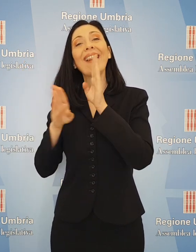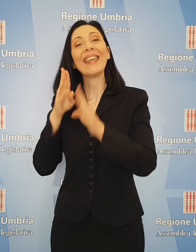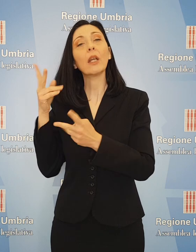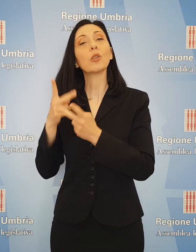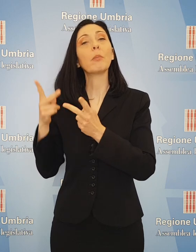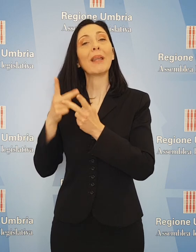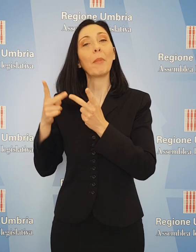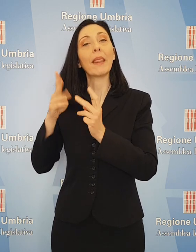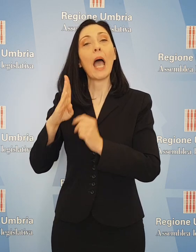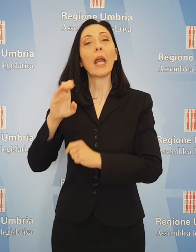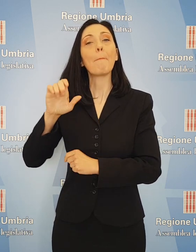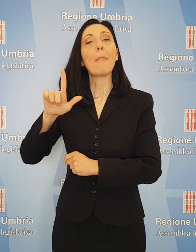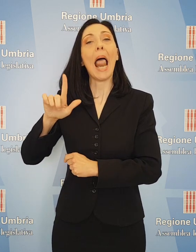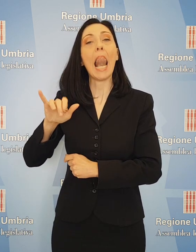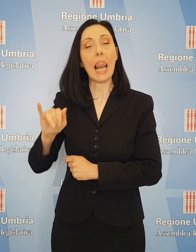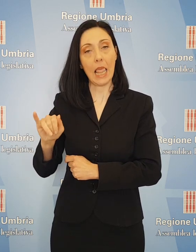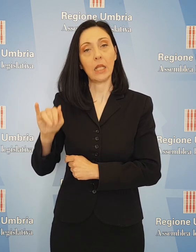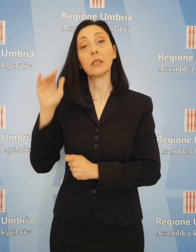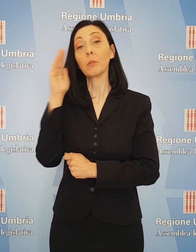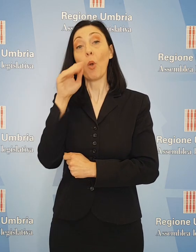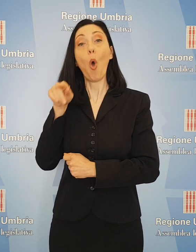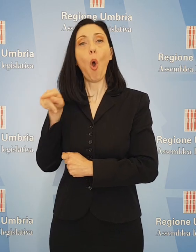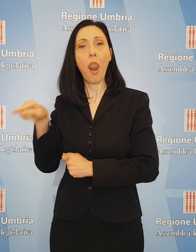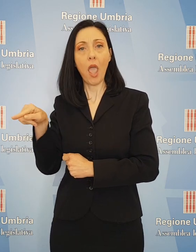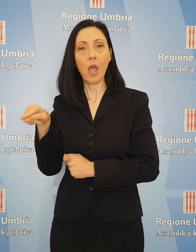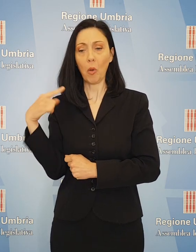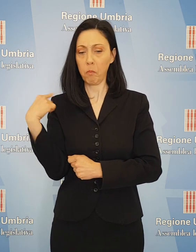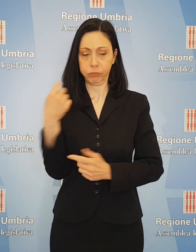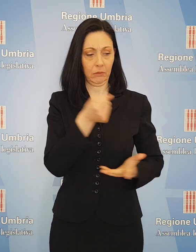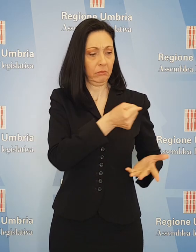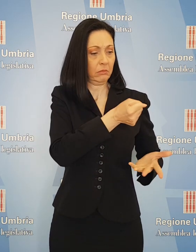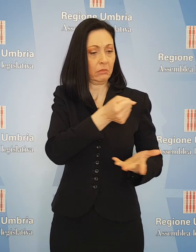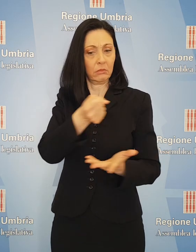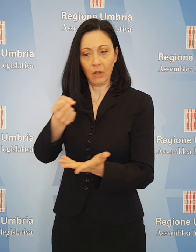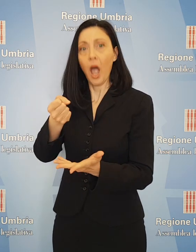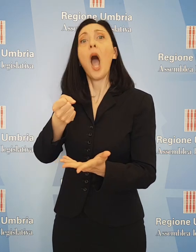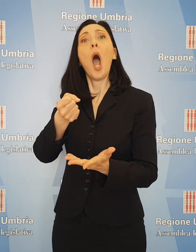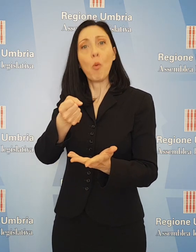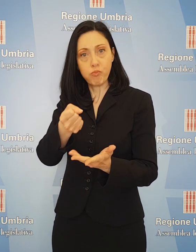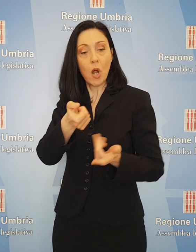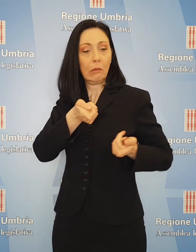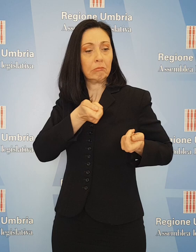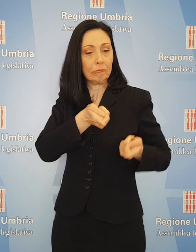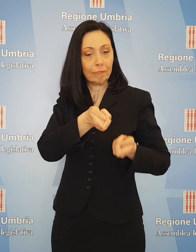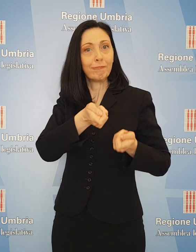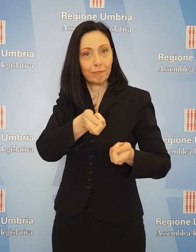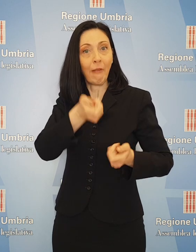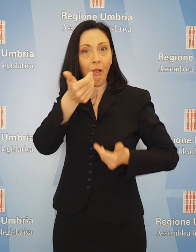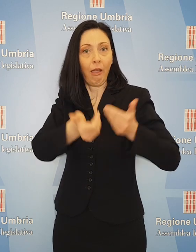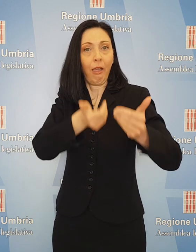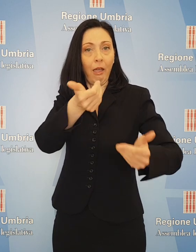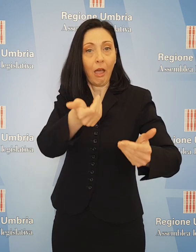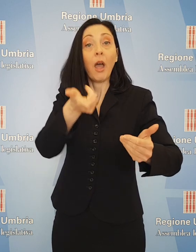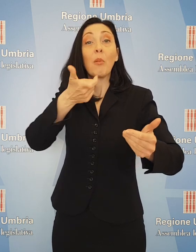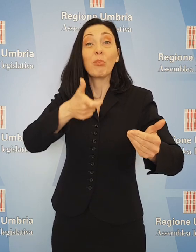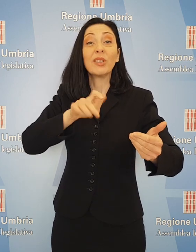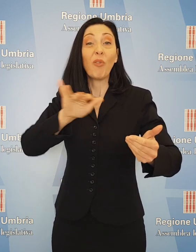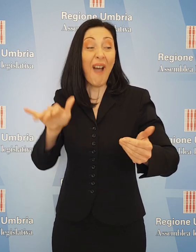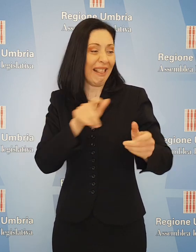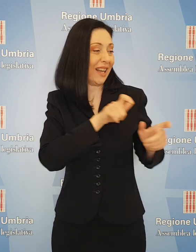sperimentale Belli di Spoleto. Disponibilità che possono dare impulso a un settore che, forse più di altri, ha subito gli